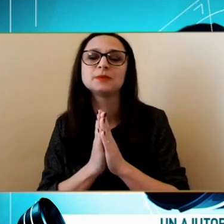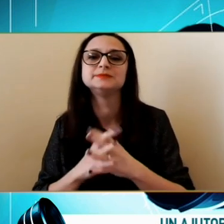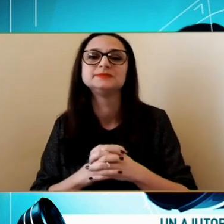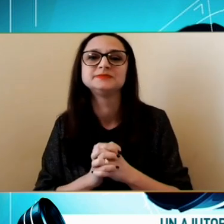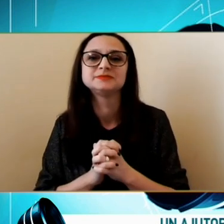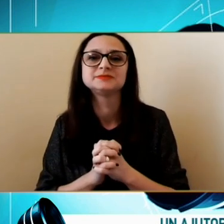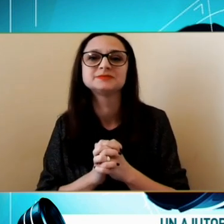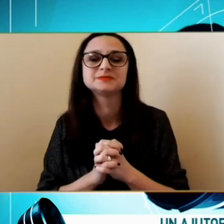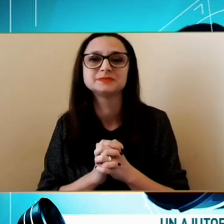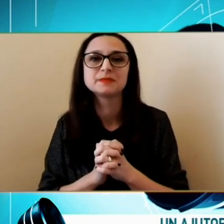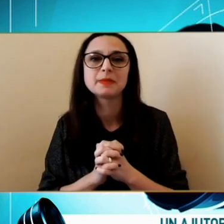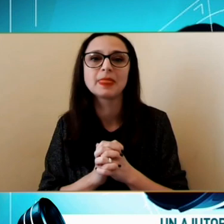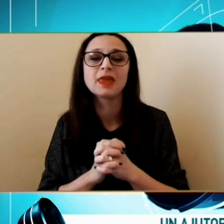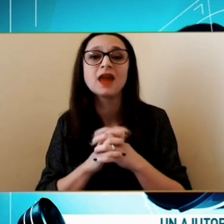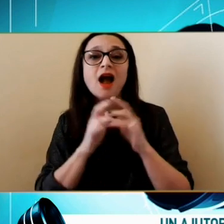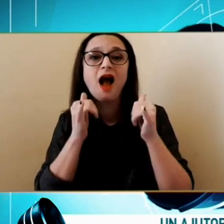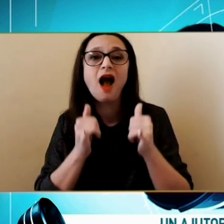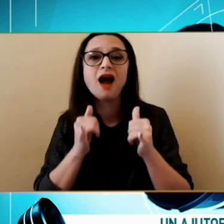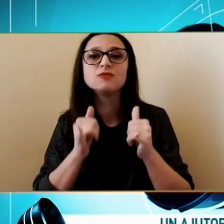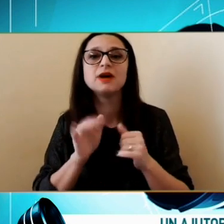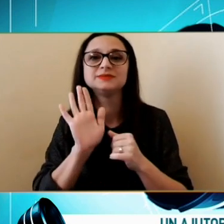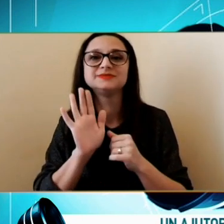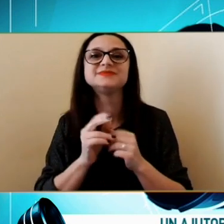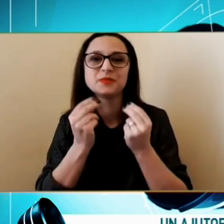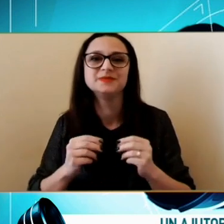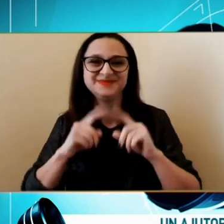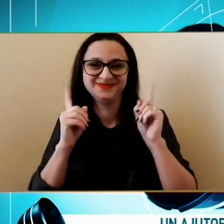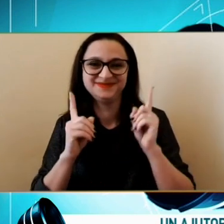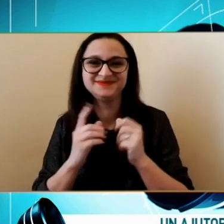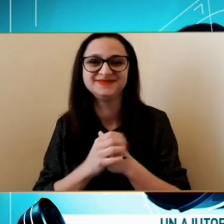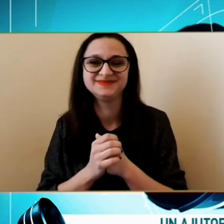Acum Bună ziua Bună ziua